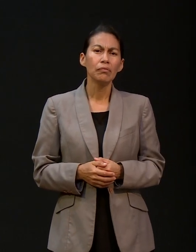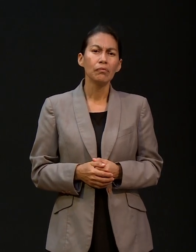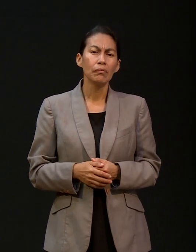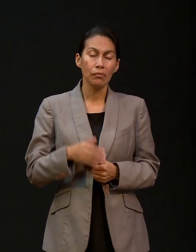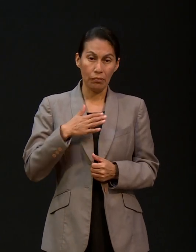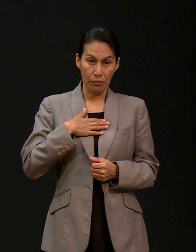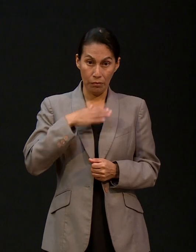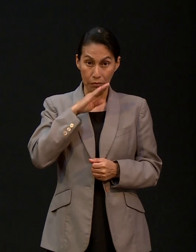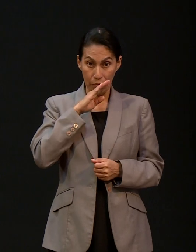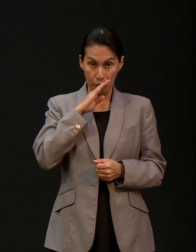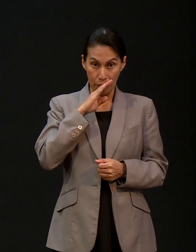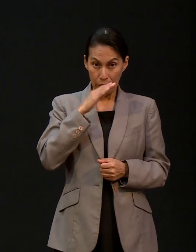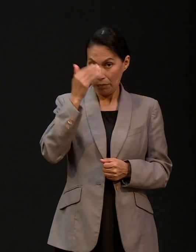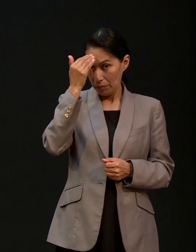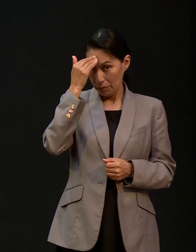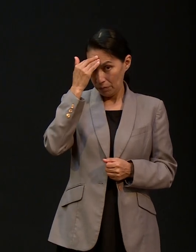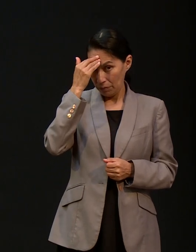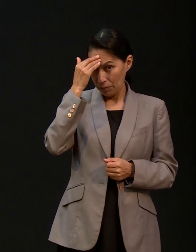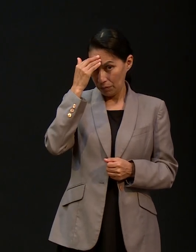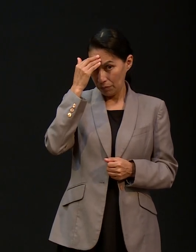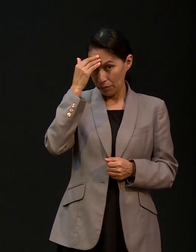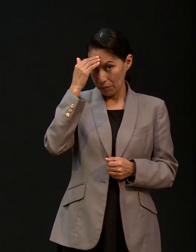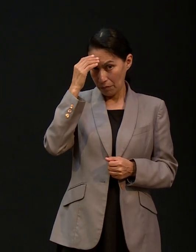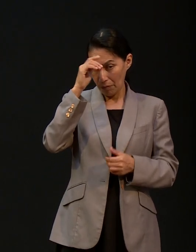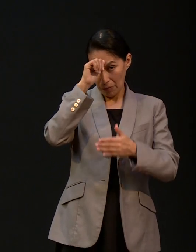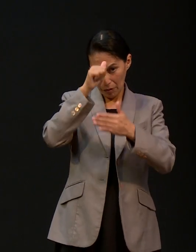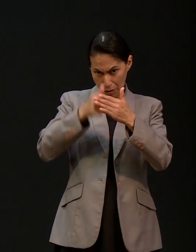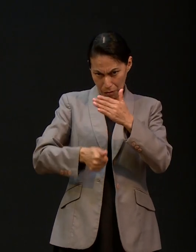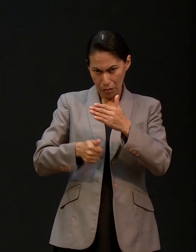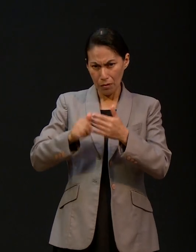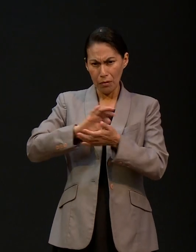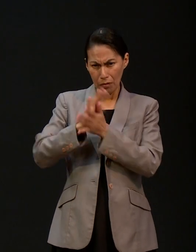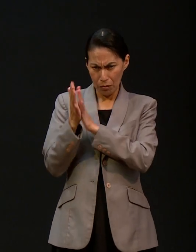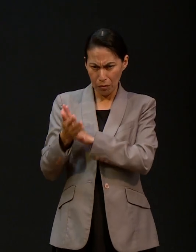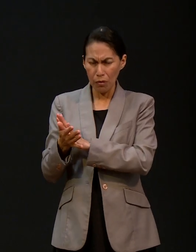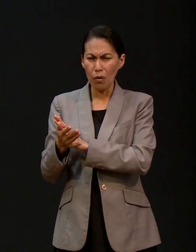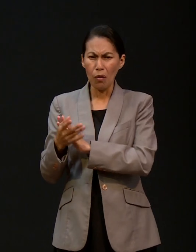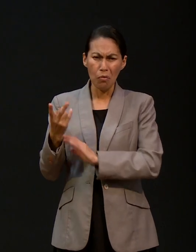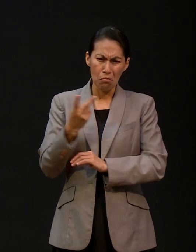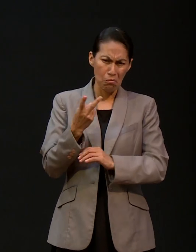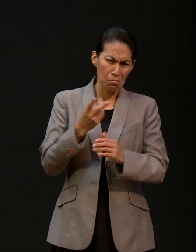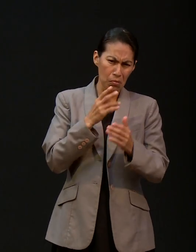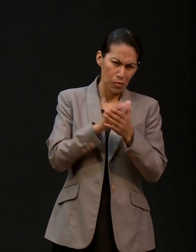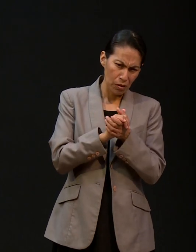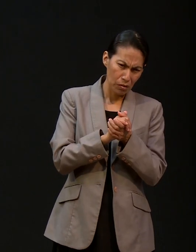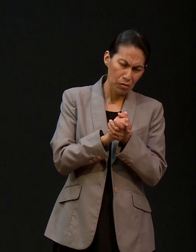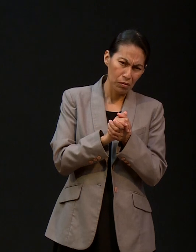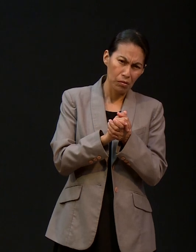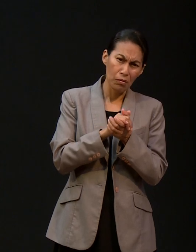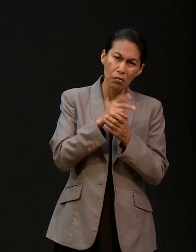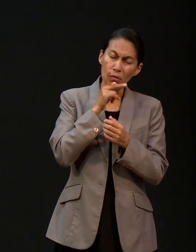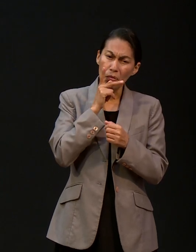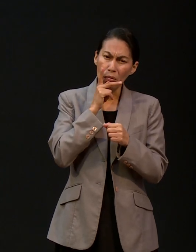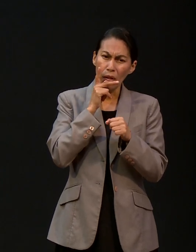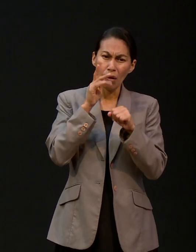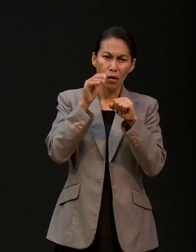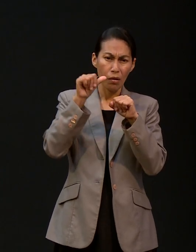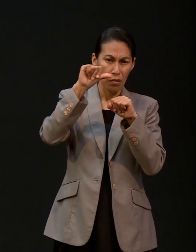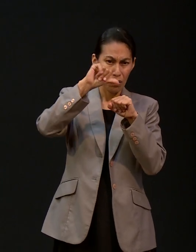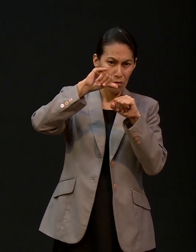Conoció a mi mamá. Se hizo adventista. Se casaron y todo. Papito, lo ungieron